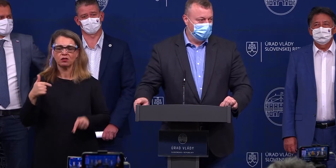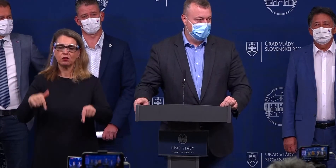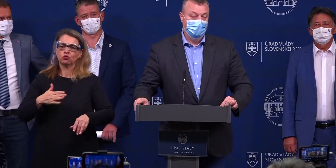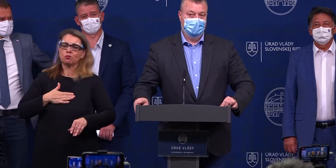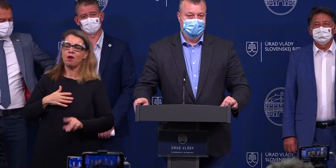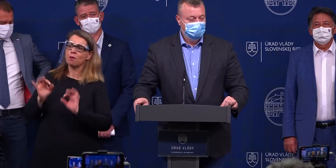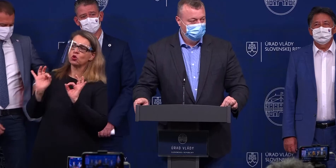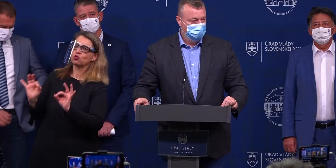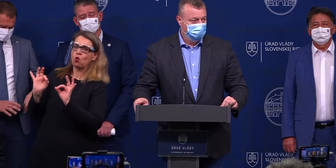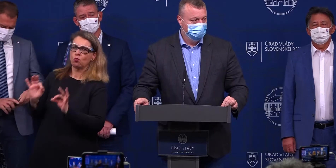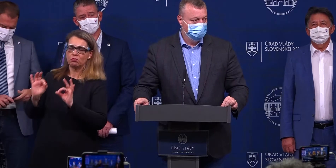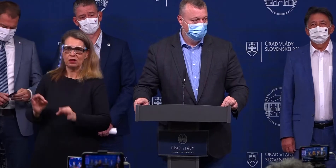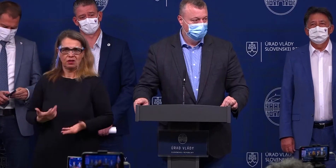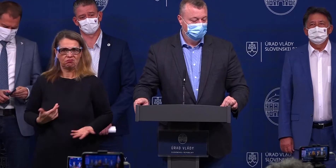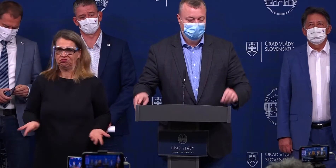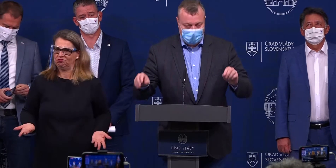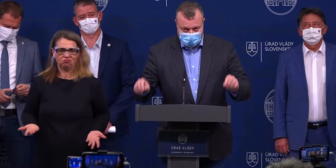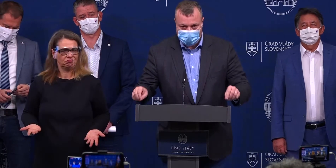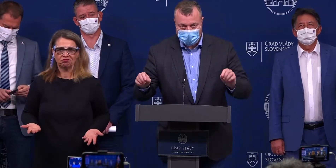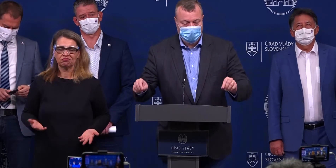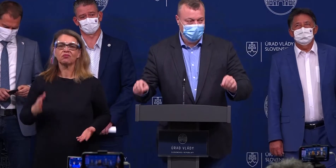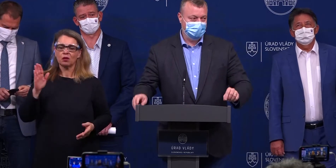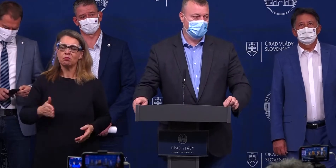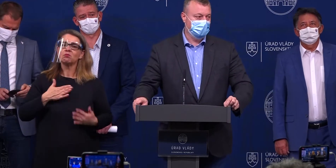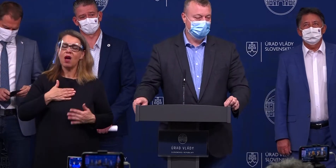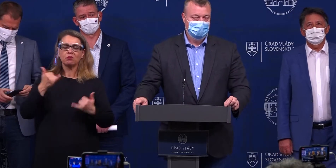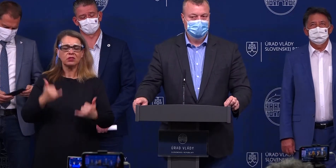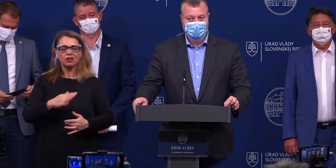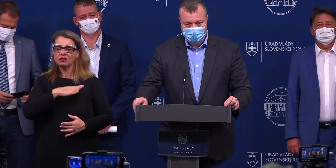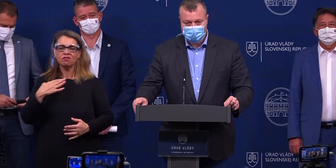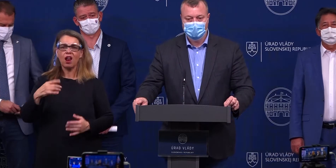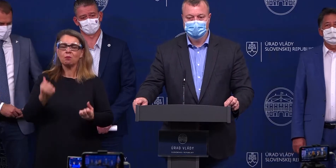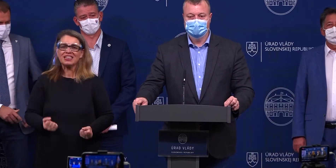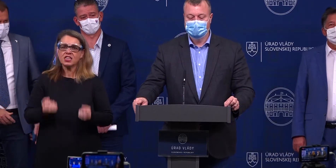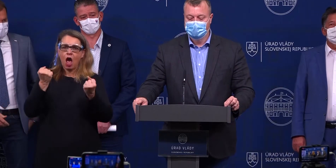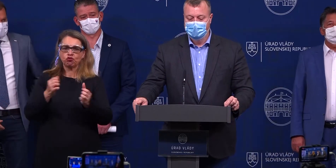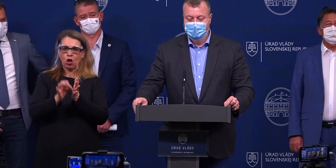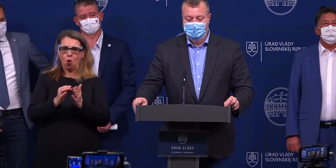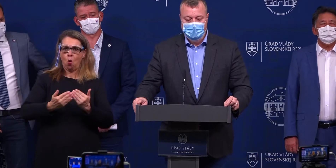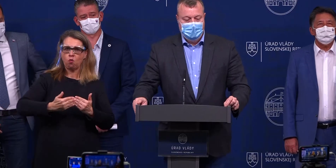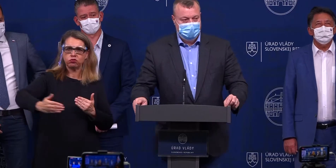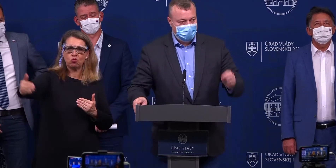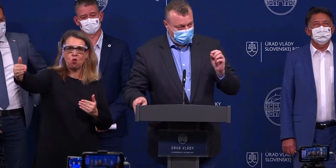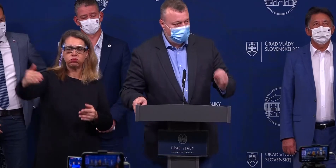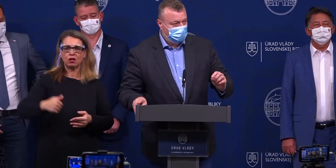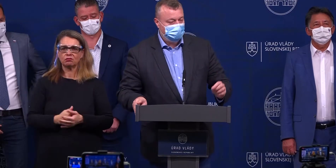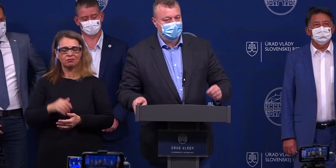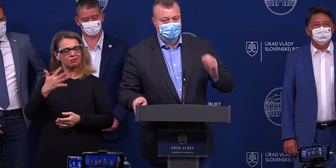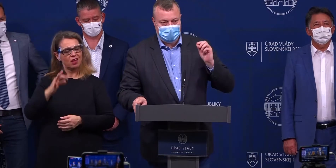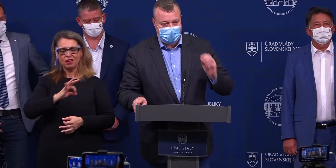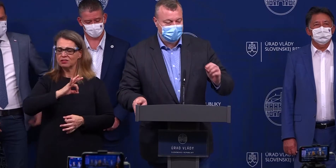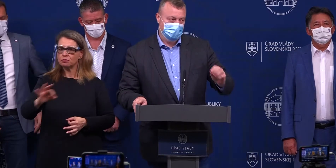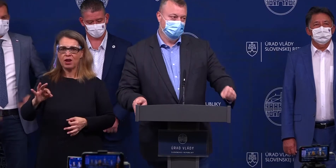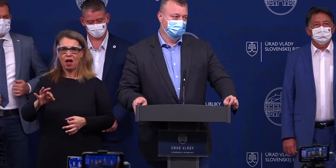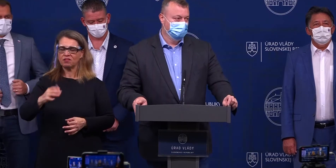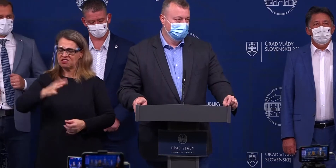iné možnosti, dobré. Veľmi ťažké obdobie nás čaká. Veľmi ťažké obdobie. A nie je fair podľa mňa,